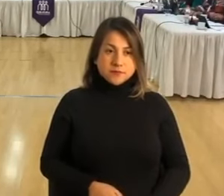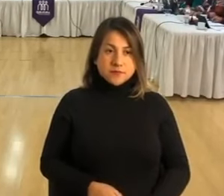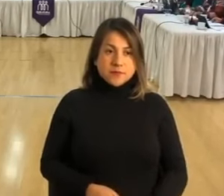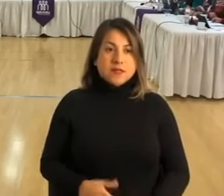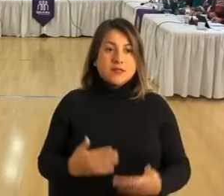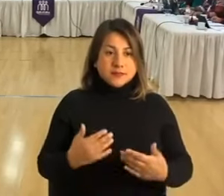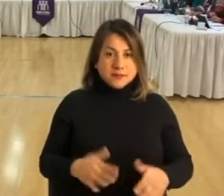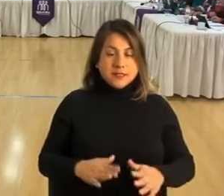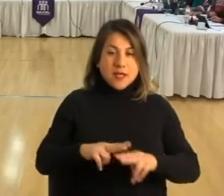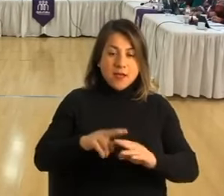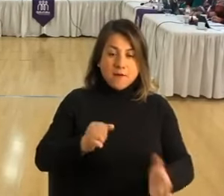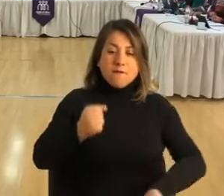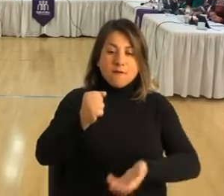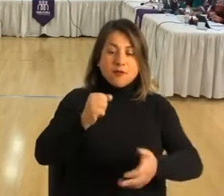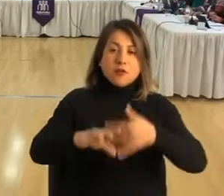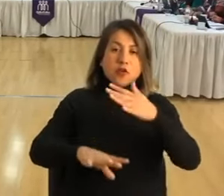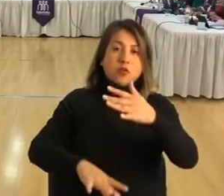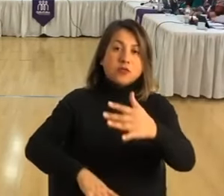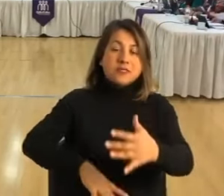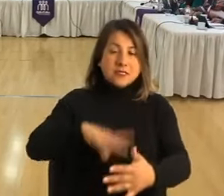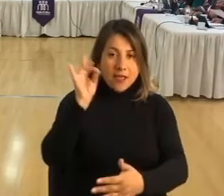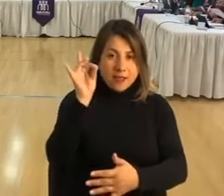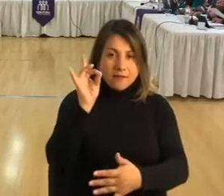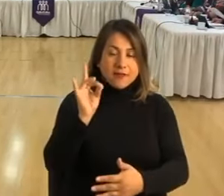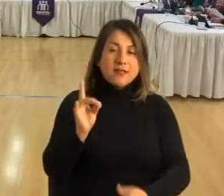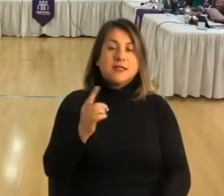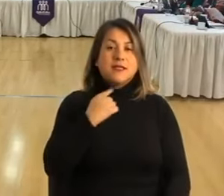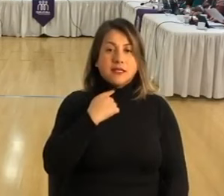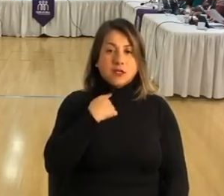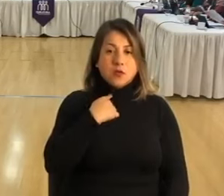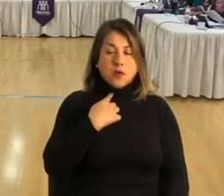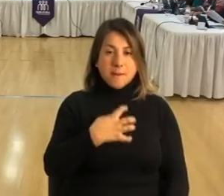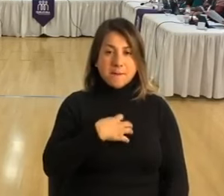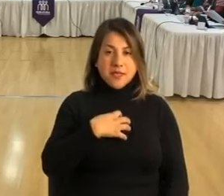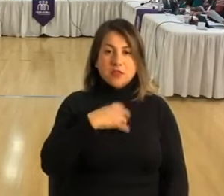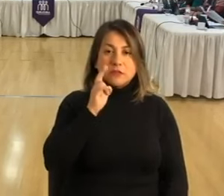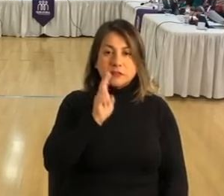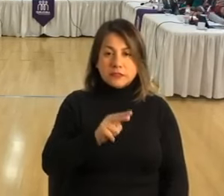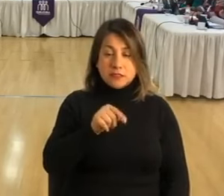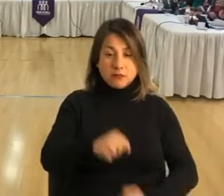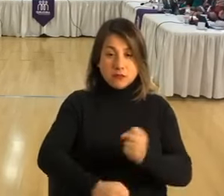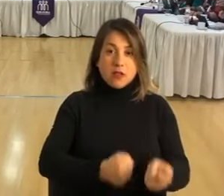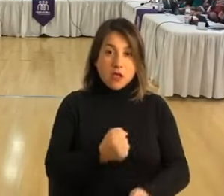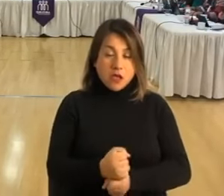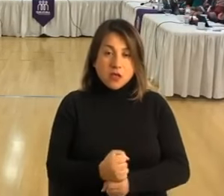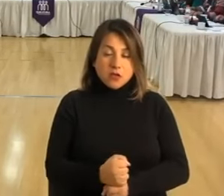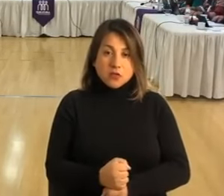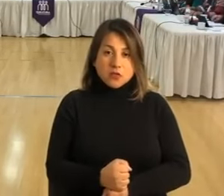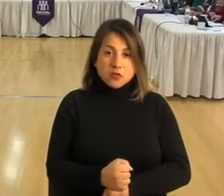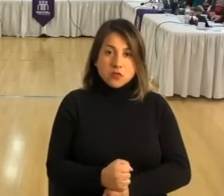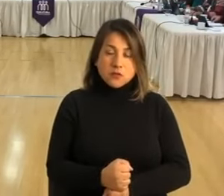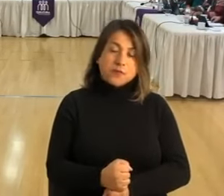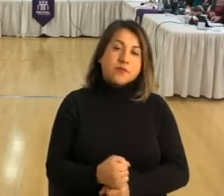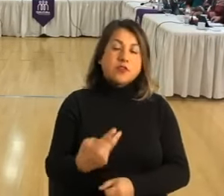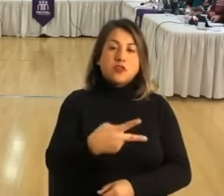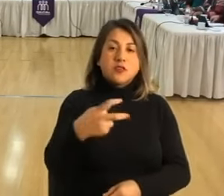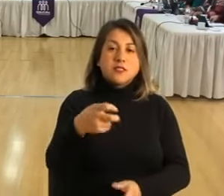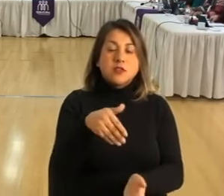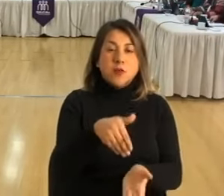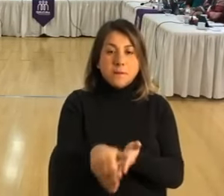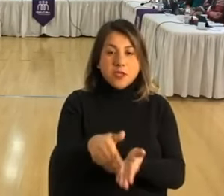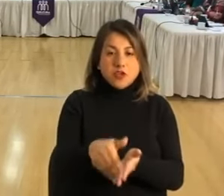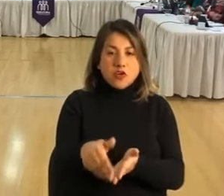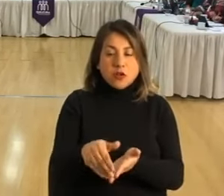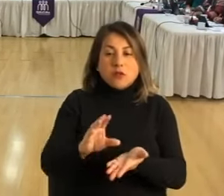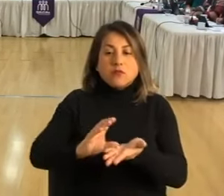Vamos con el fondo concursable. Quilicura sin miedo, que este año son 200 millones que se van